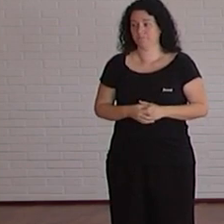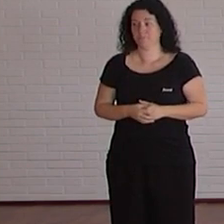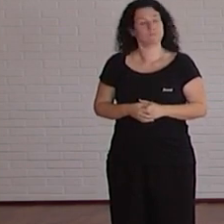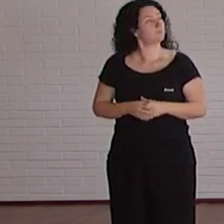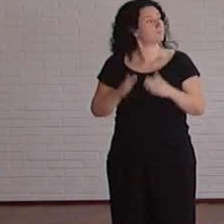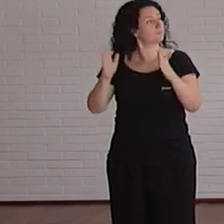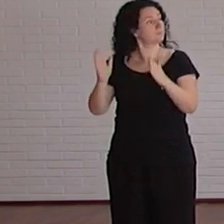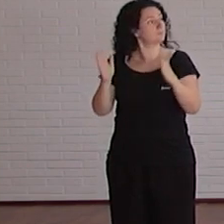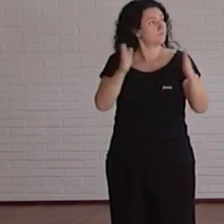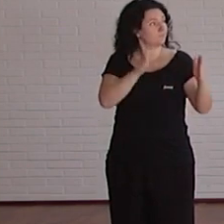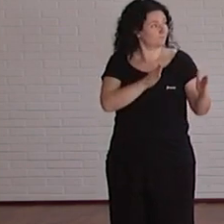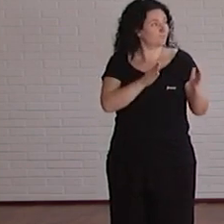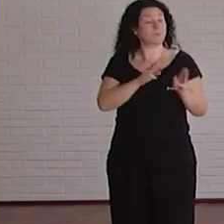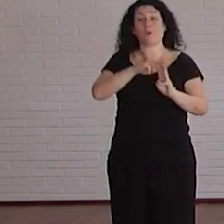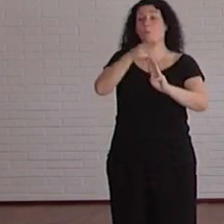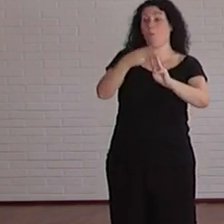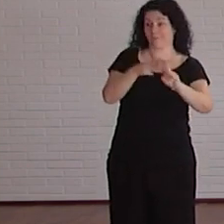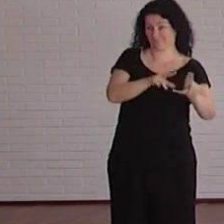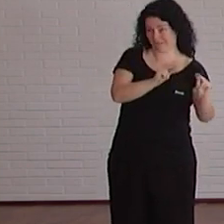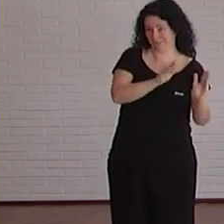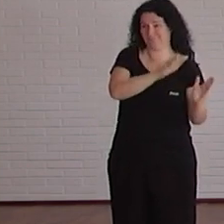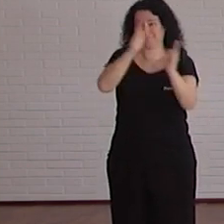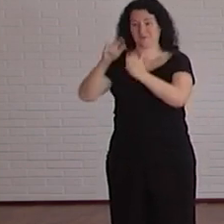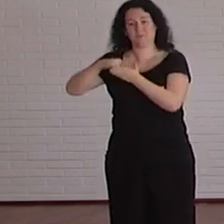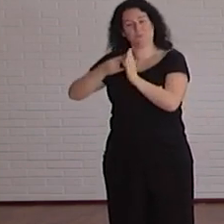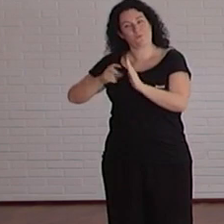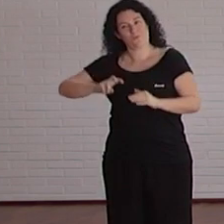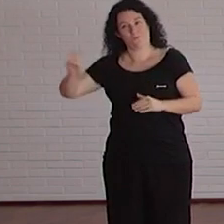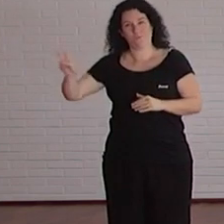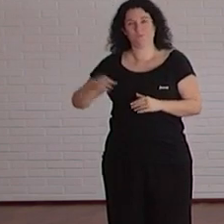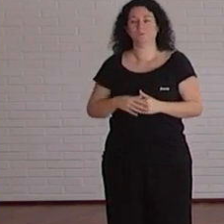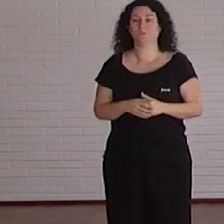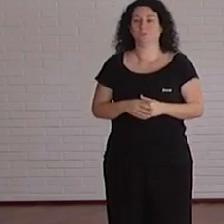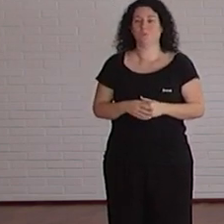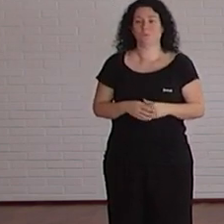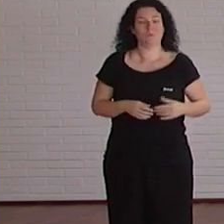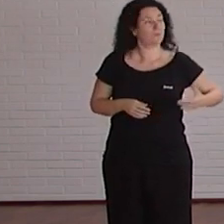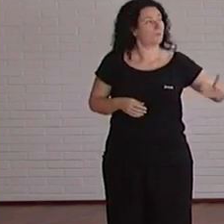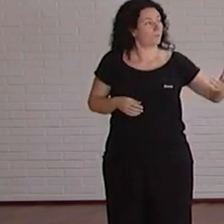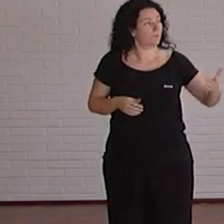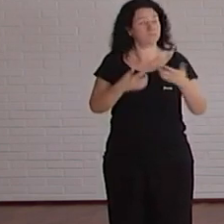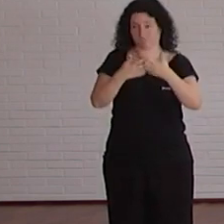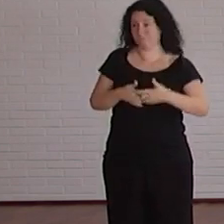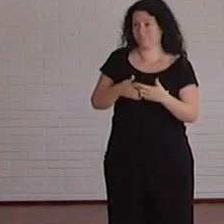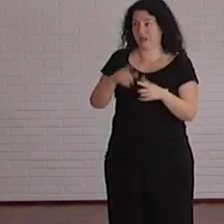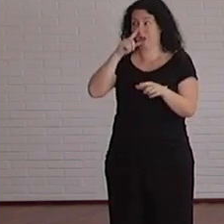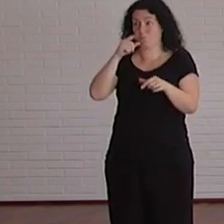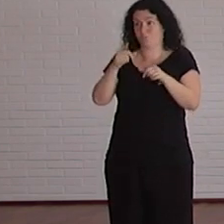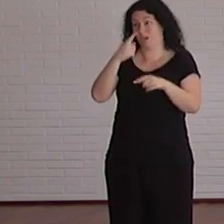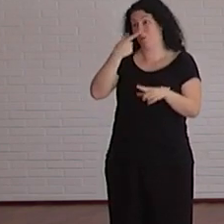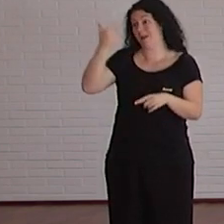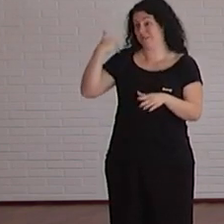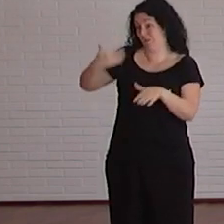Pasamos de web a otros proyectos otro que tenemos en marcha y que está funcionando desde el año pasado es